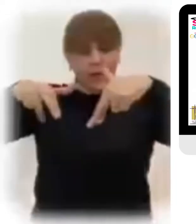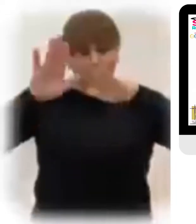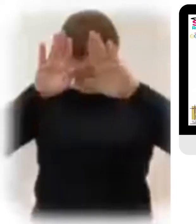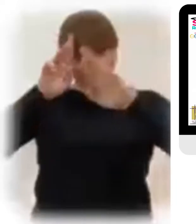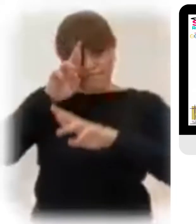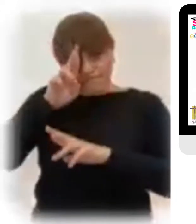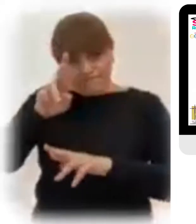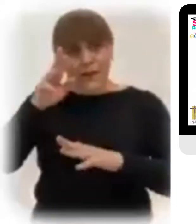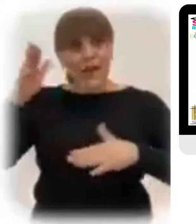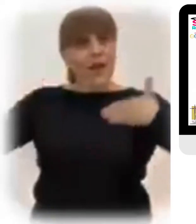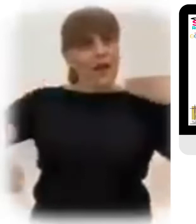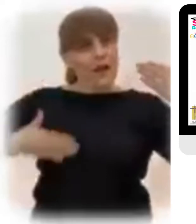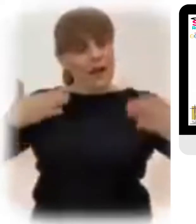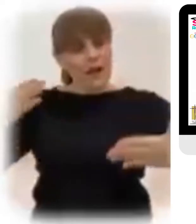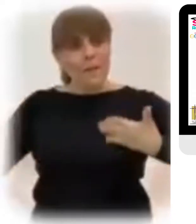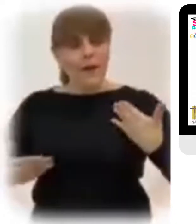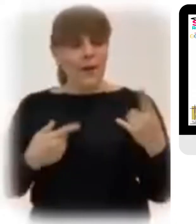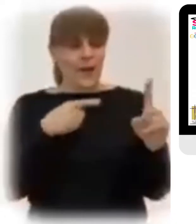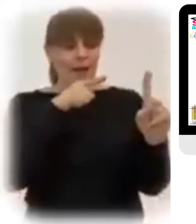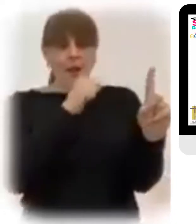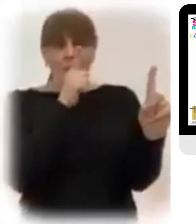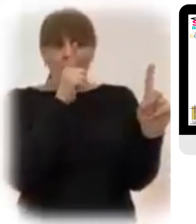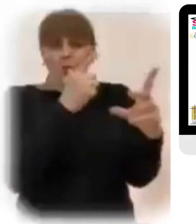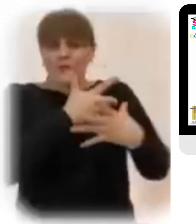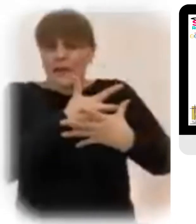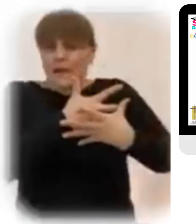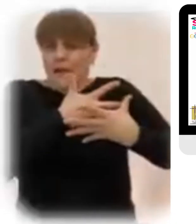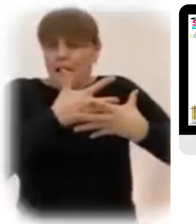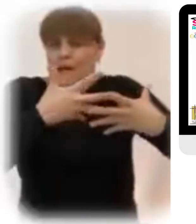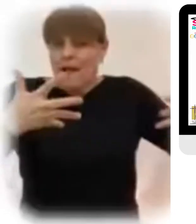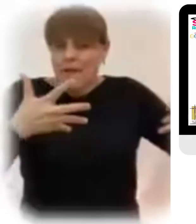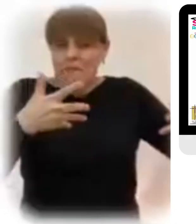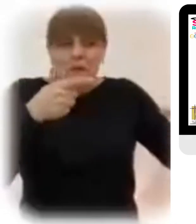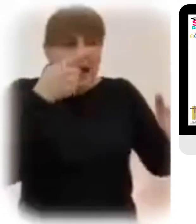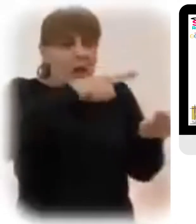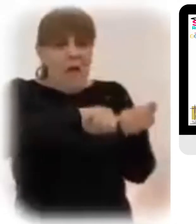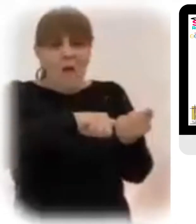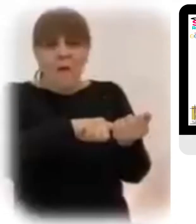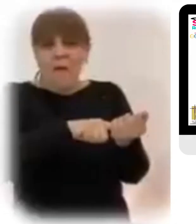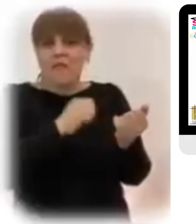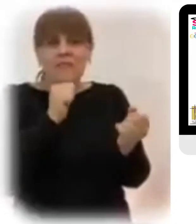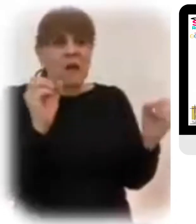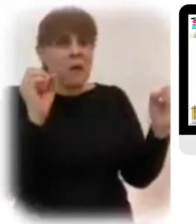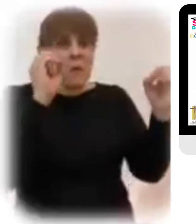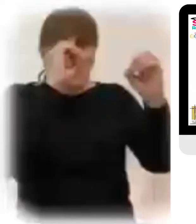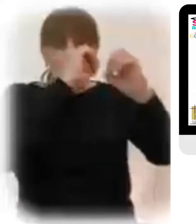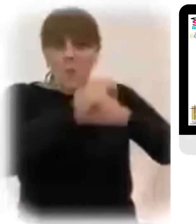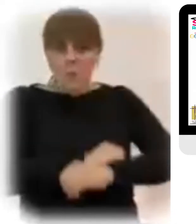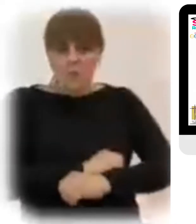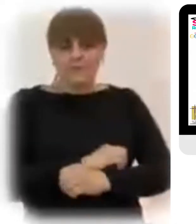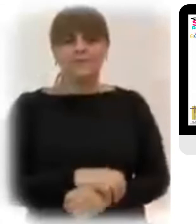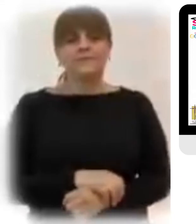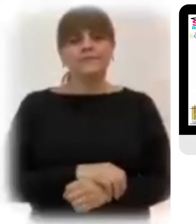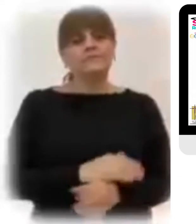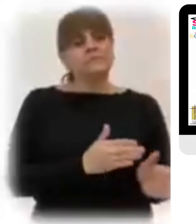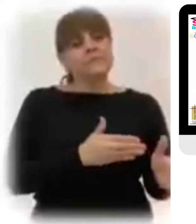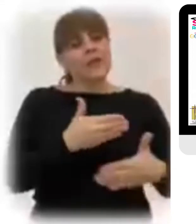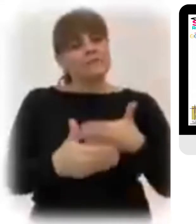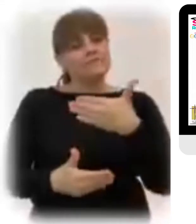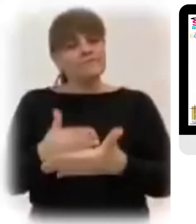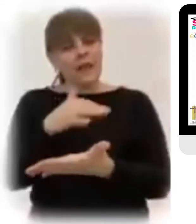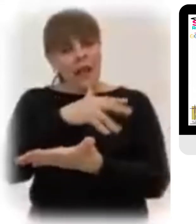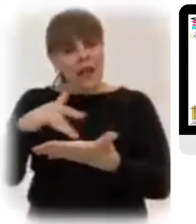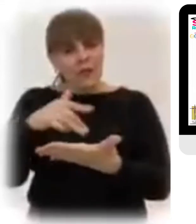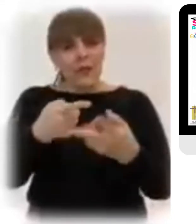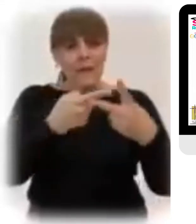Verdadero lucero que no conoce ocaso Las lecturas siguen un camino de reflexión y de vida